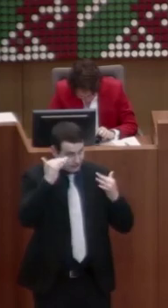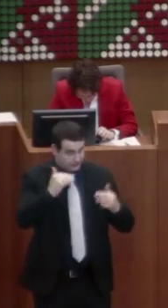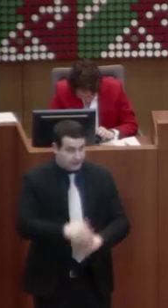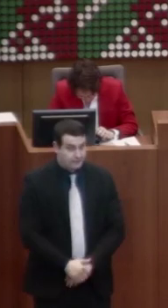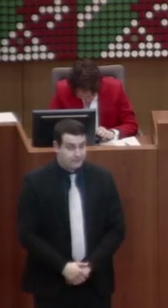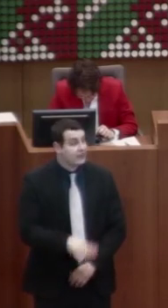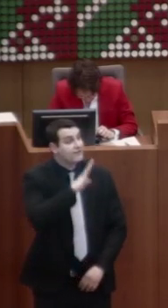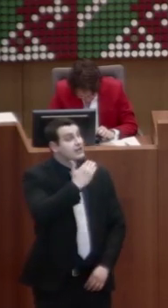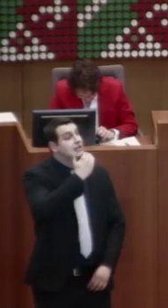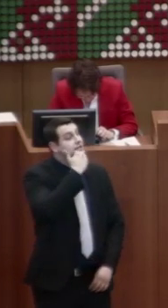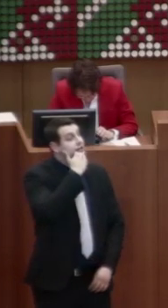Vielen Dank, Frau Kollegin.